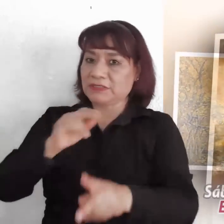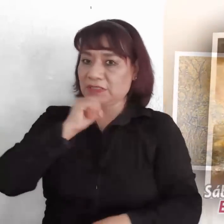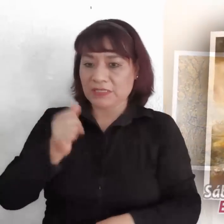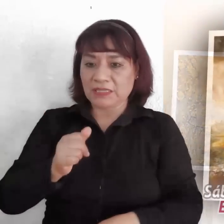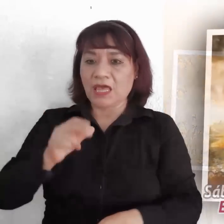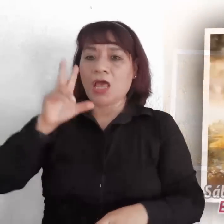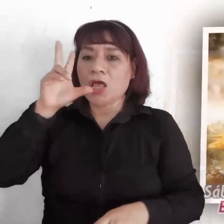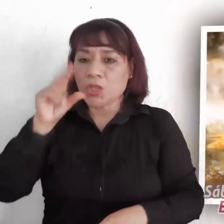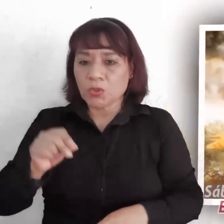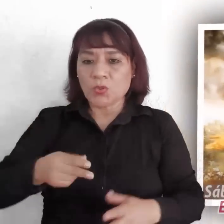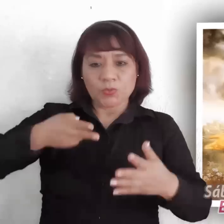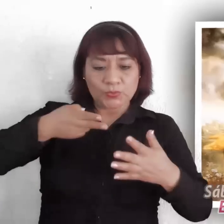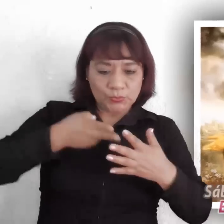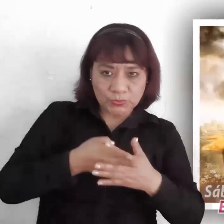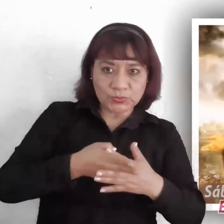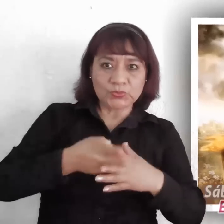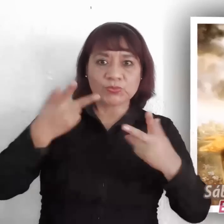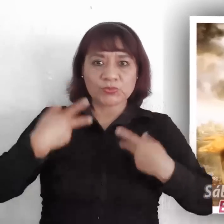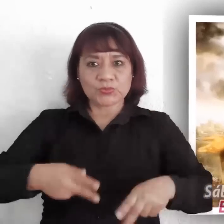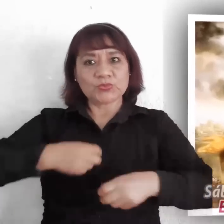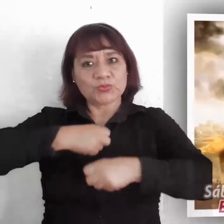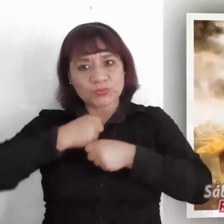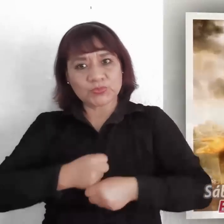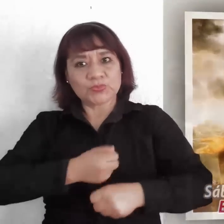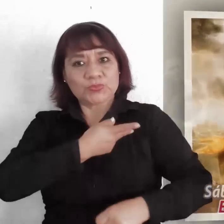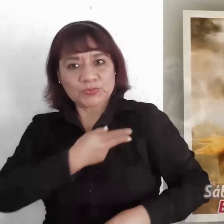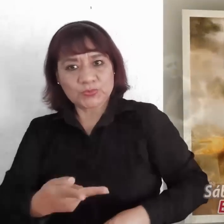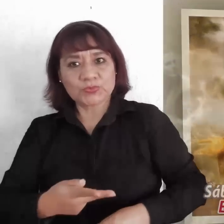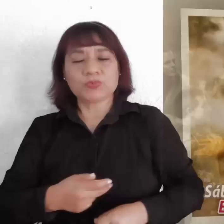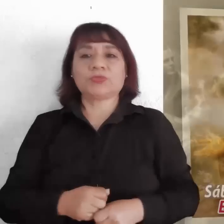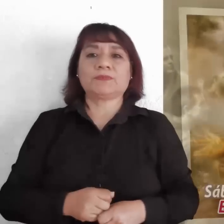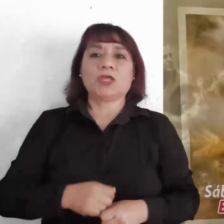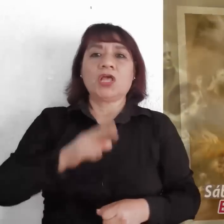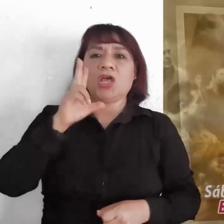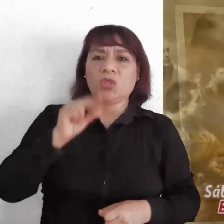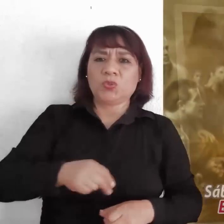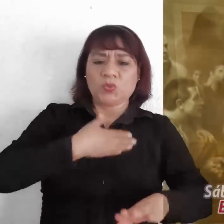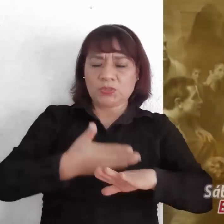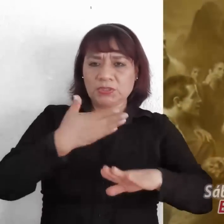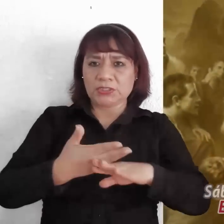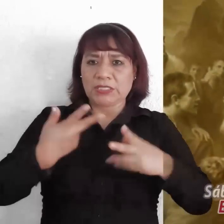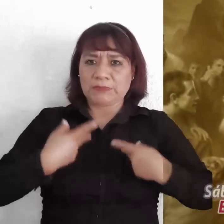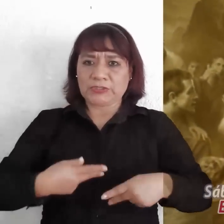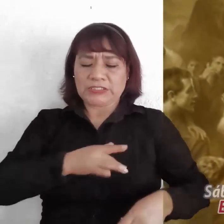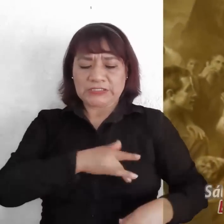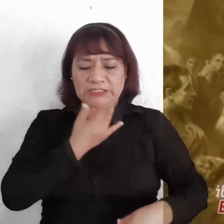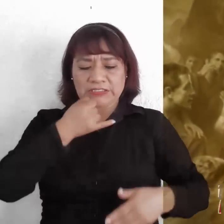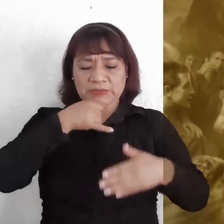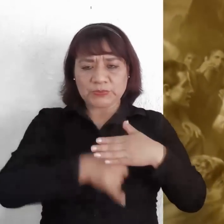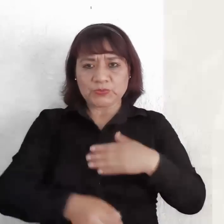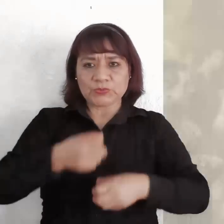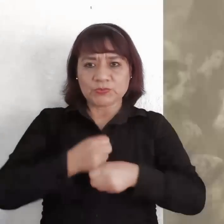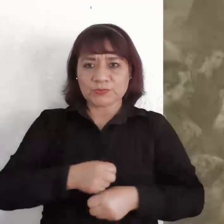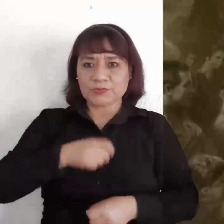no romperá la caña resquebrajada, ni apagará la mecha que aún humea, hasta que haga